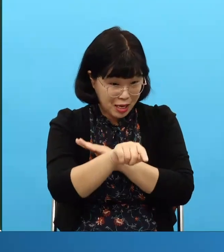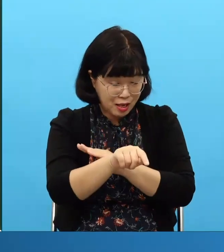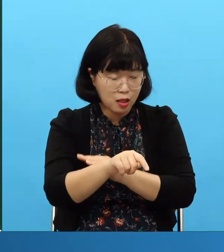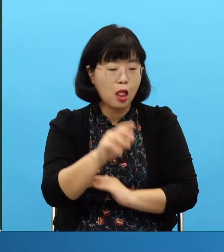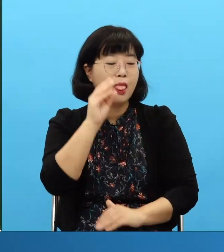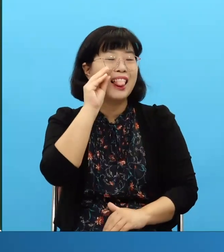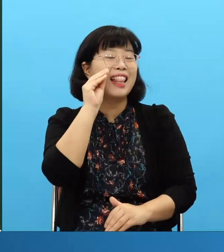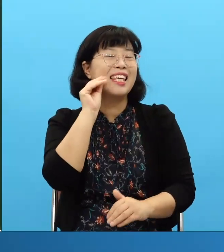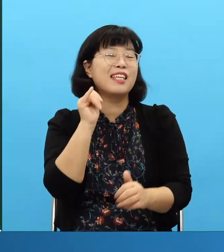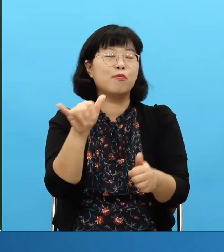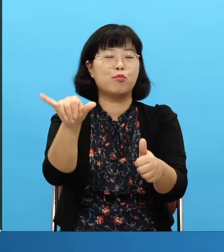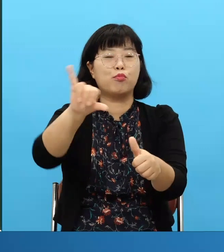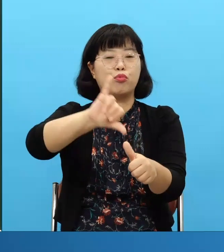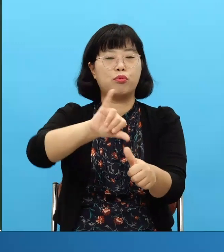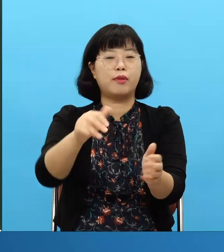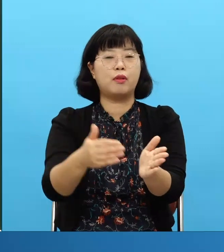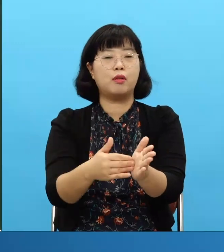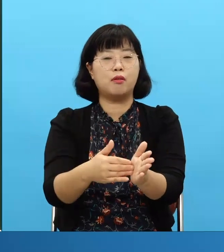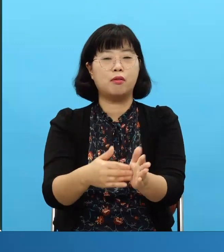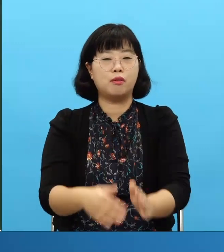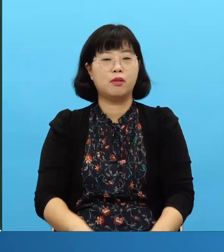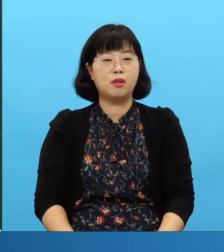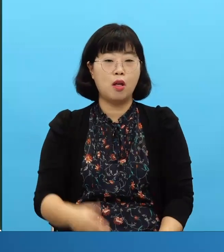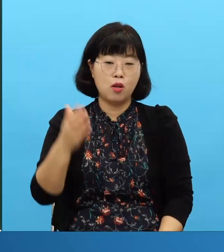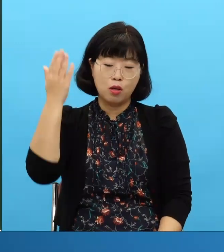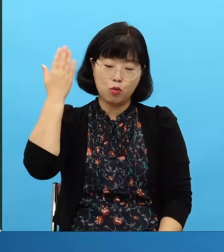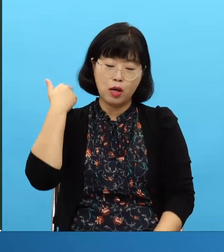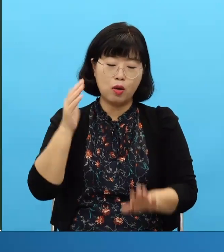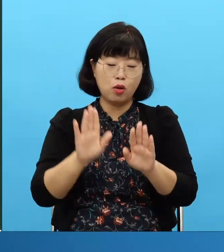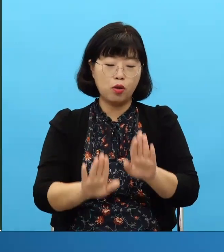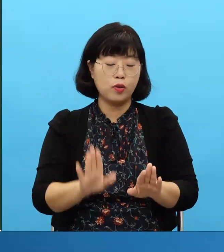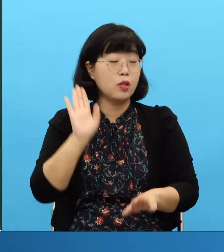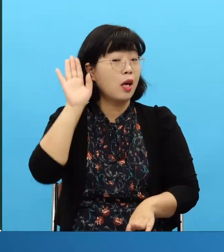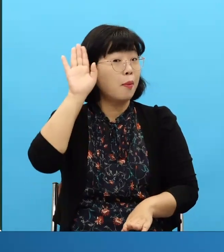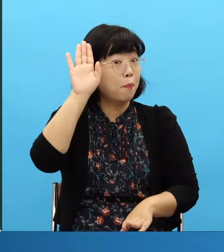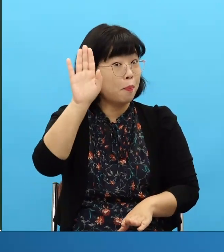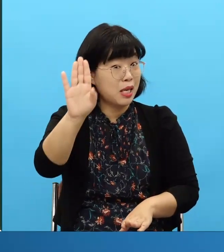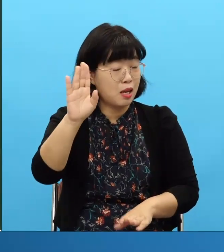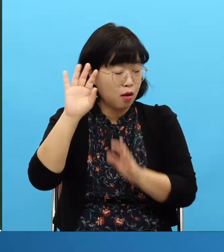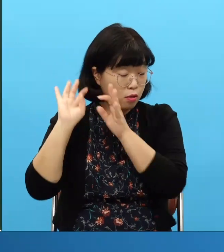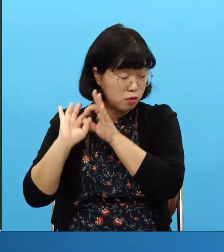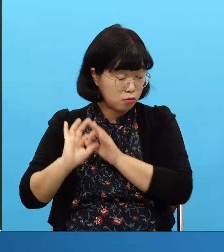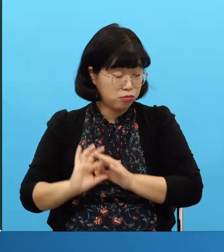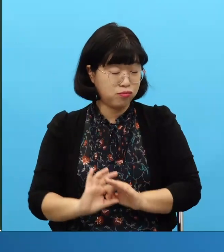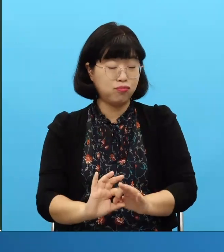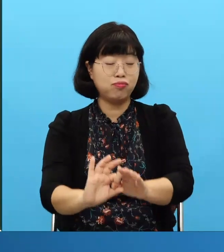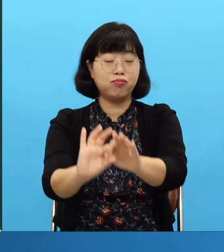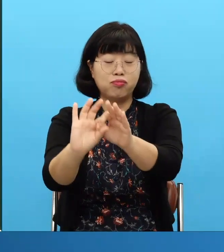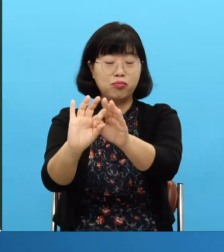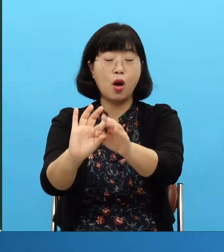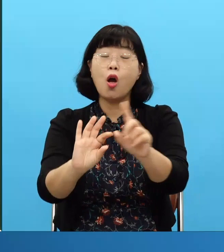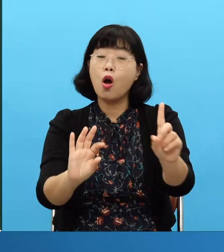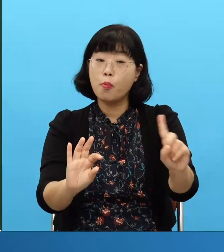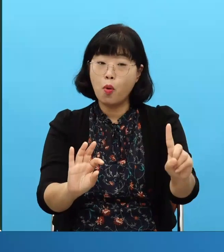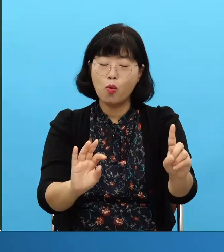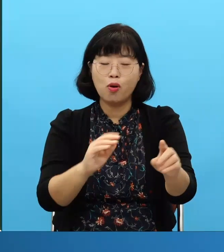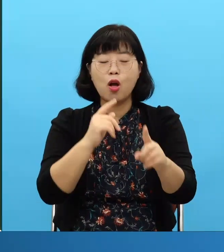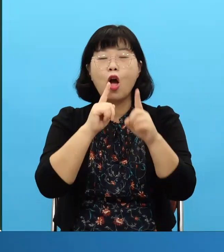Quago, hoy, el futuro Y el futuro todo, ¿verdad? En el pasado,